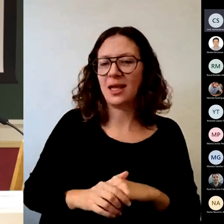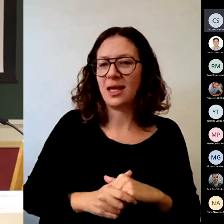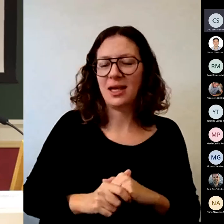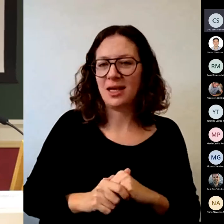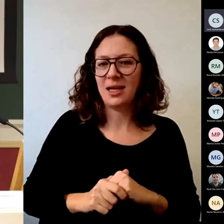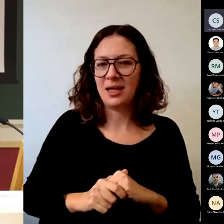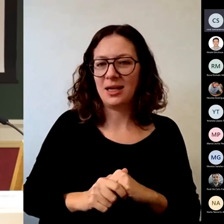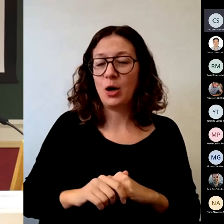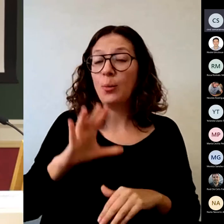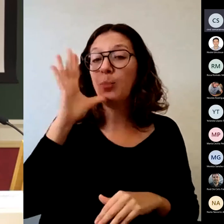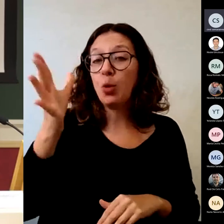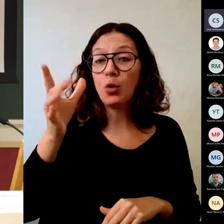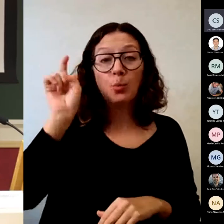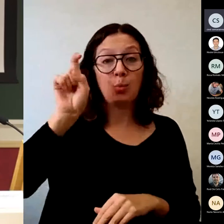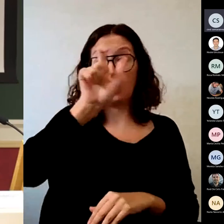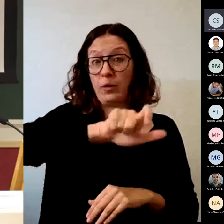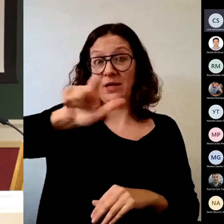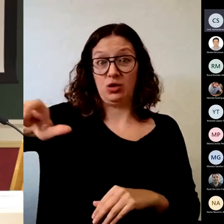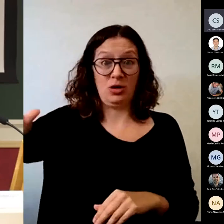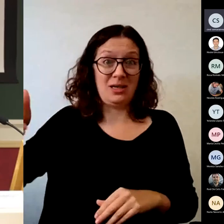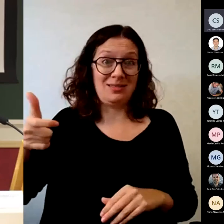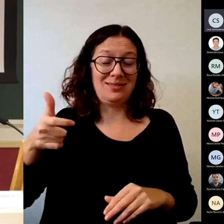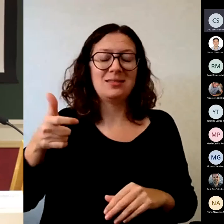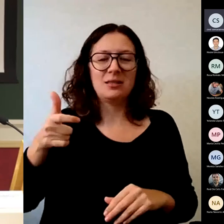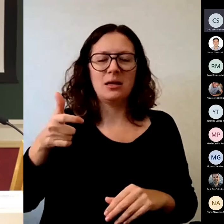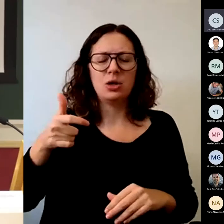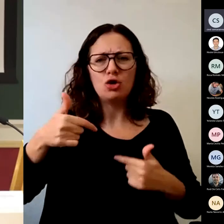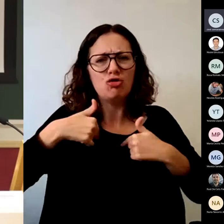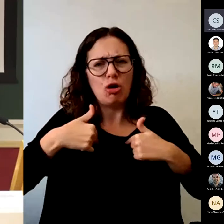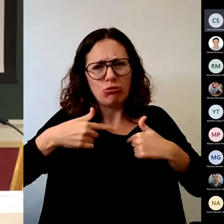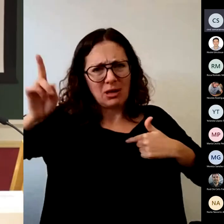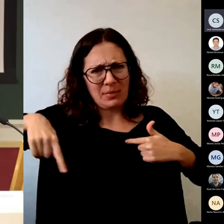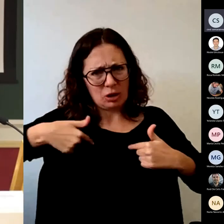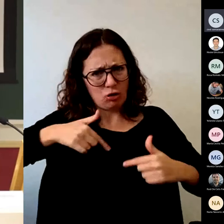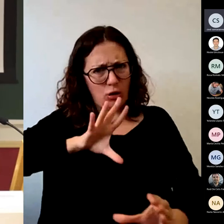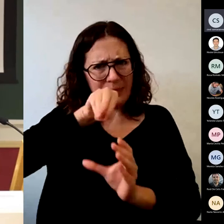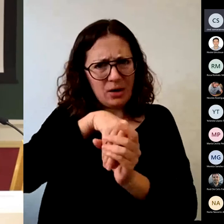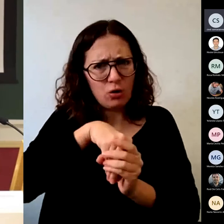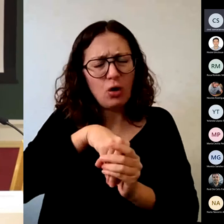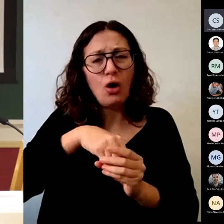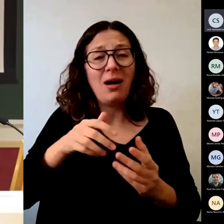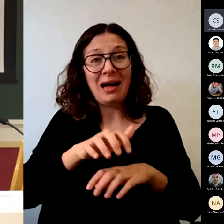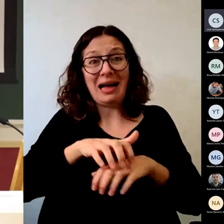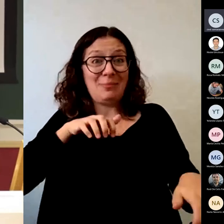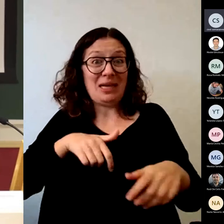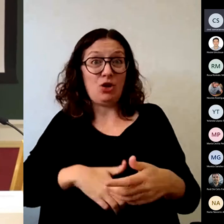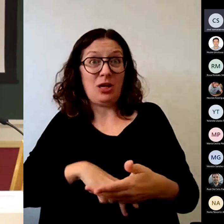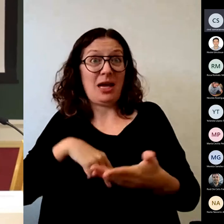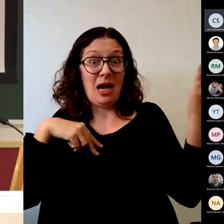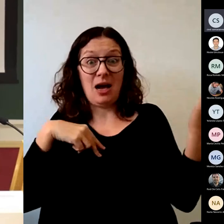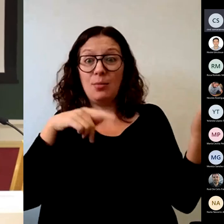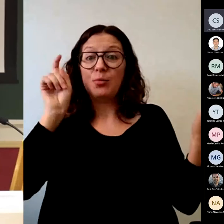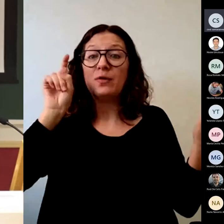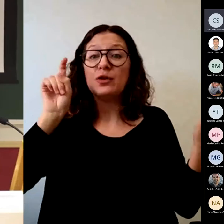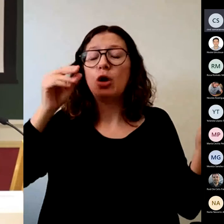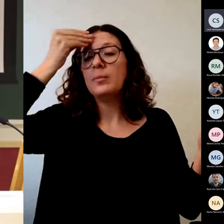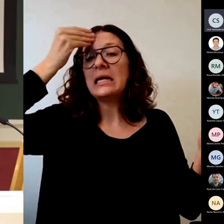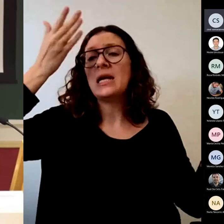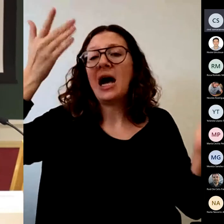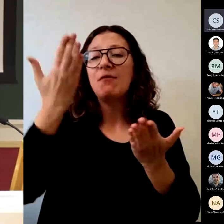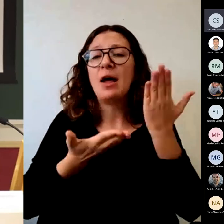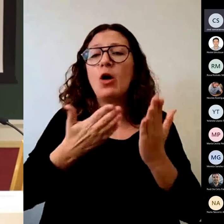oculta, yo el primero, creemos que la evaluación es ponerle nota al alumno,